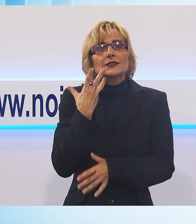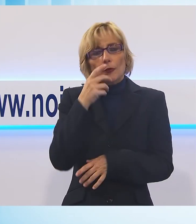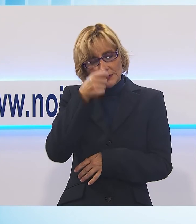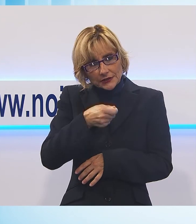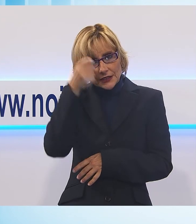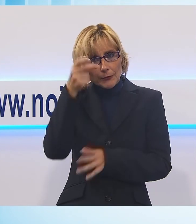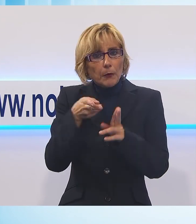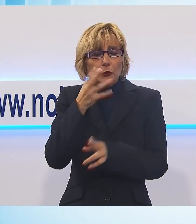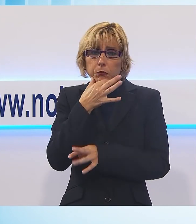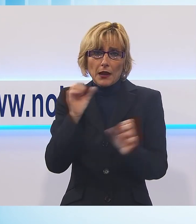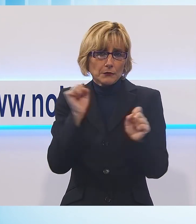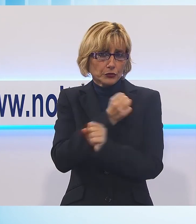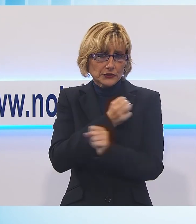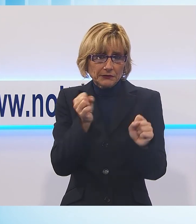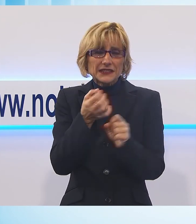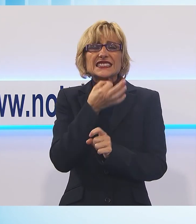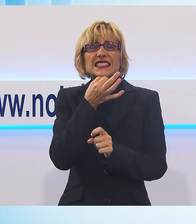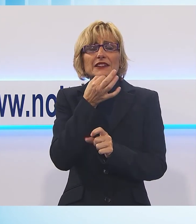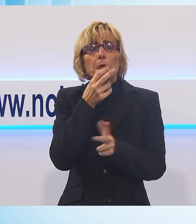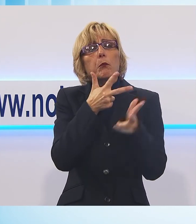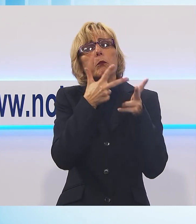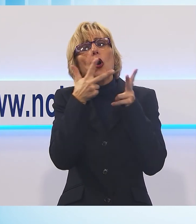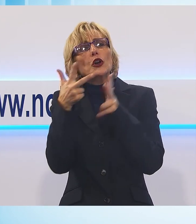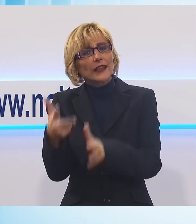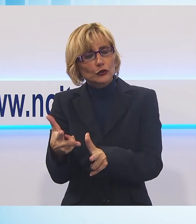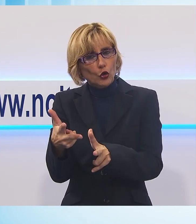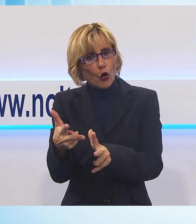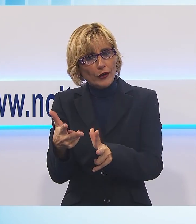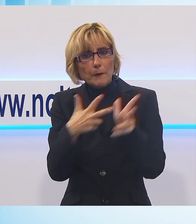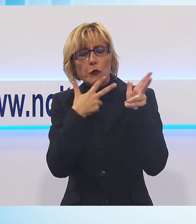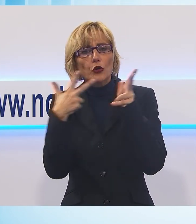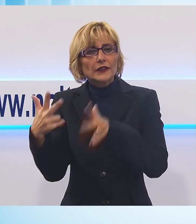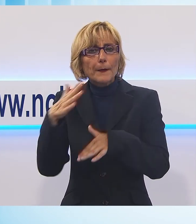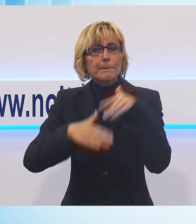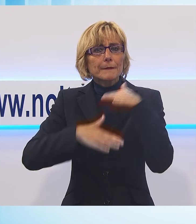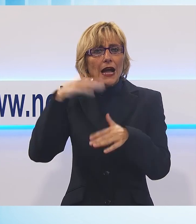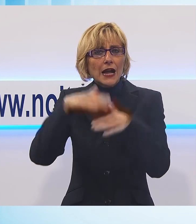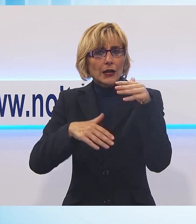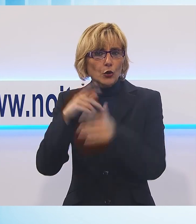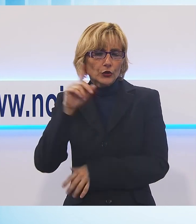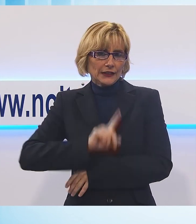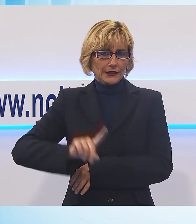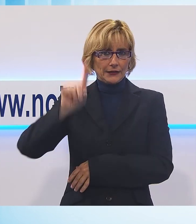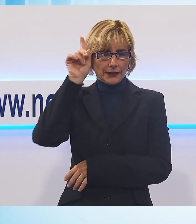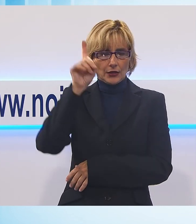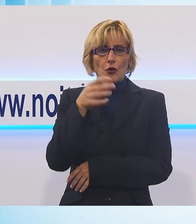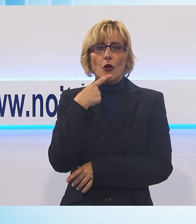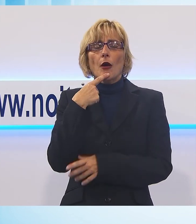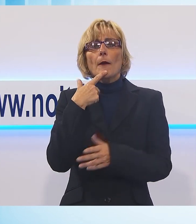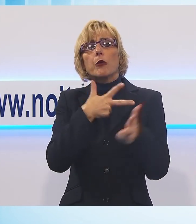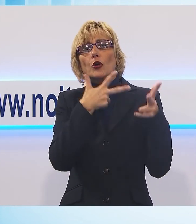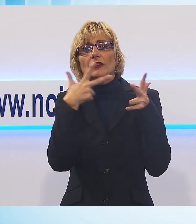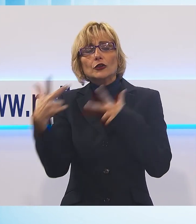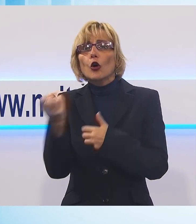significa essere portatori, portatori della mano di Dio ed essere portatori della sua